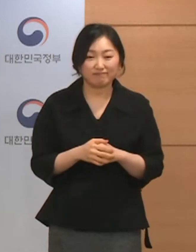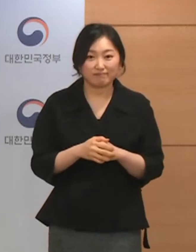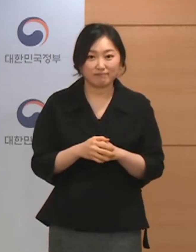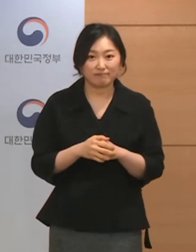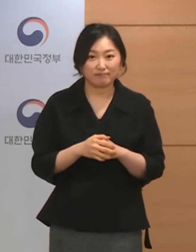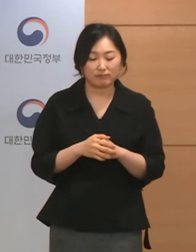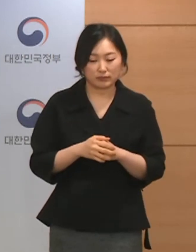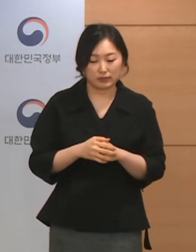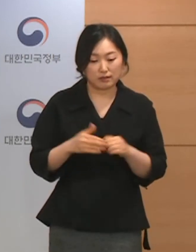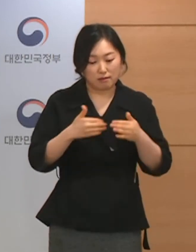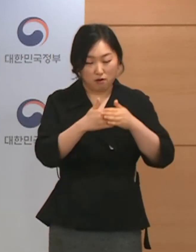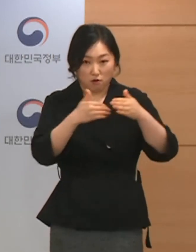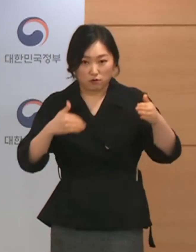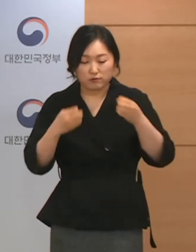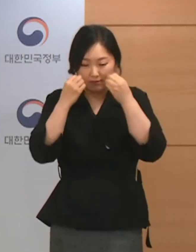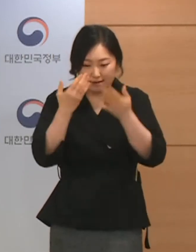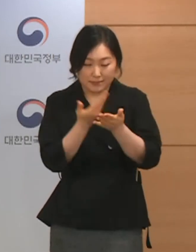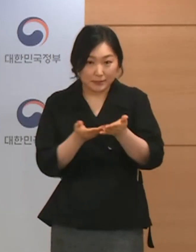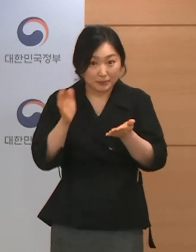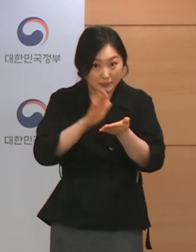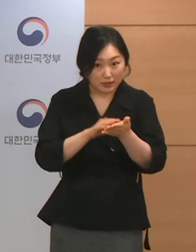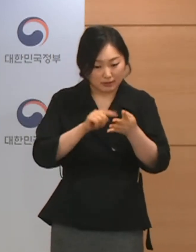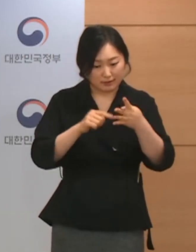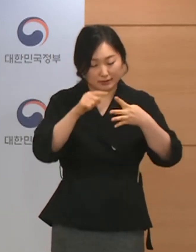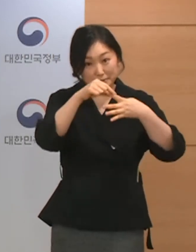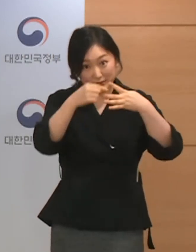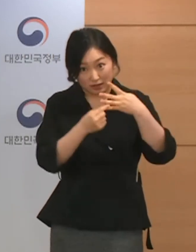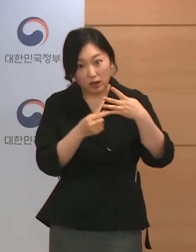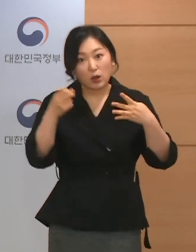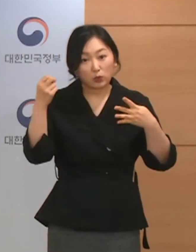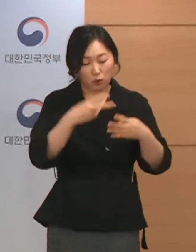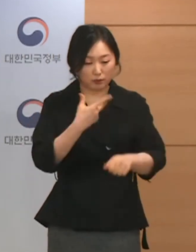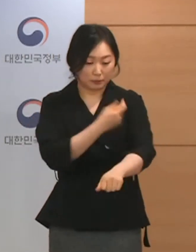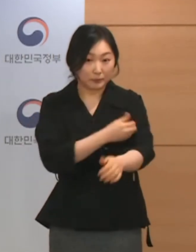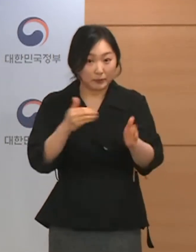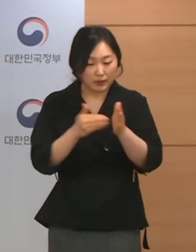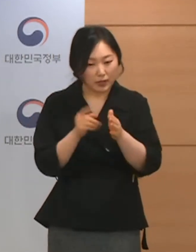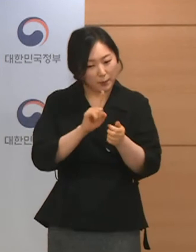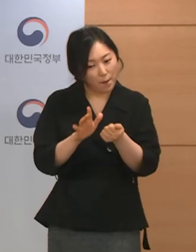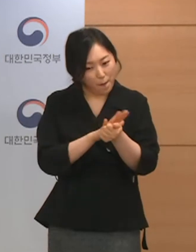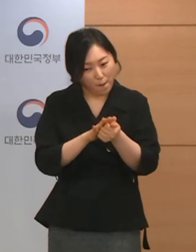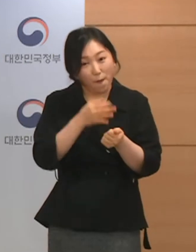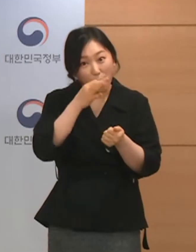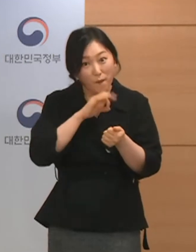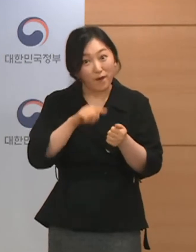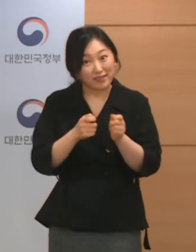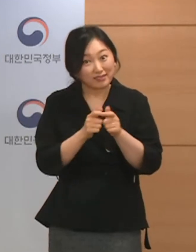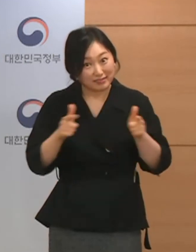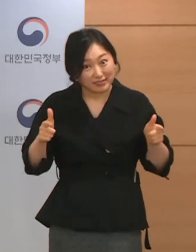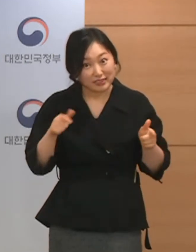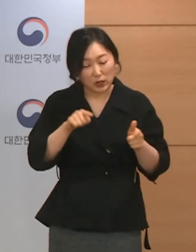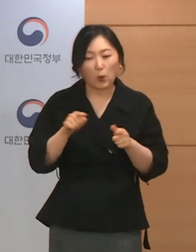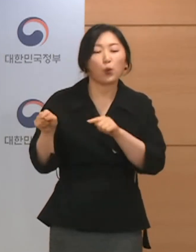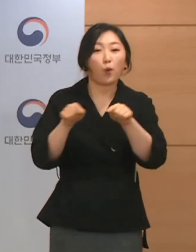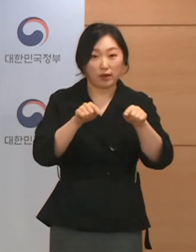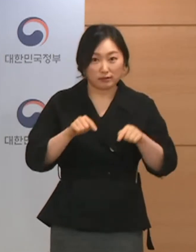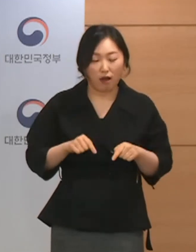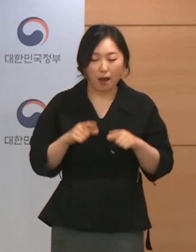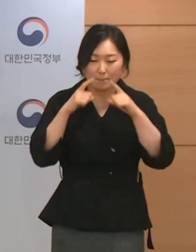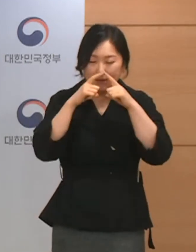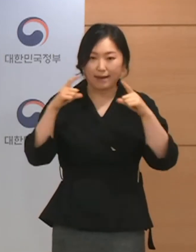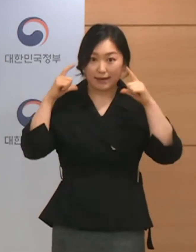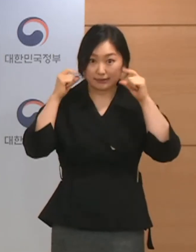새로운 거리 두기 체계 적용과 접종자 인센티브 적용 등으로 마스크 착용과 같은 필수적인 방역